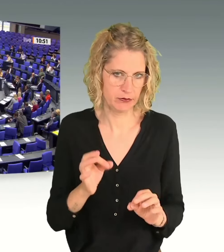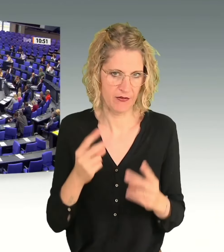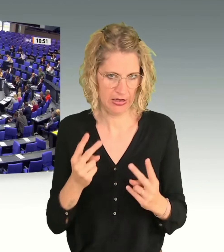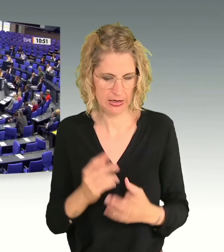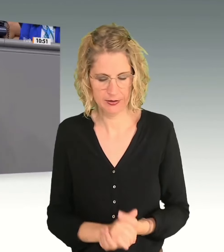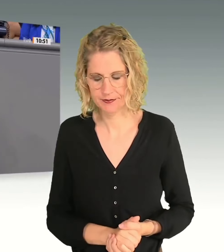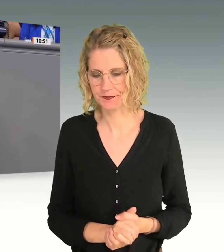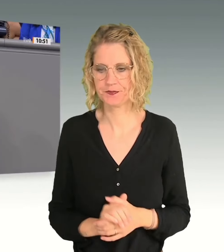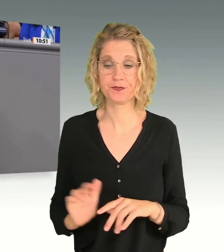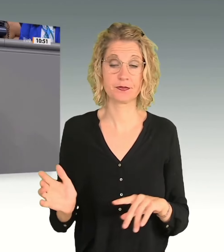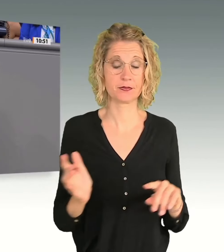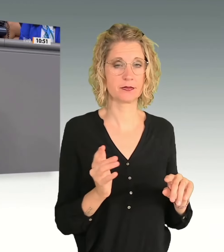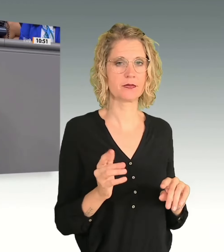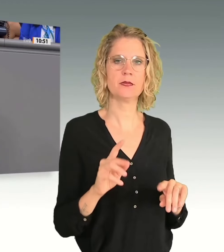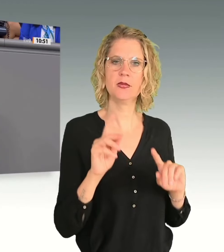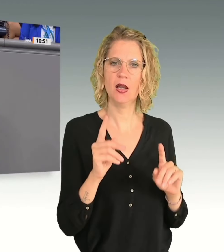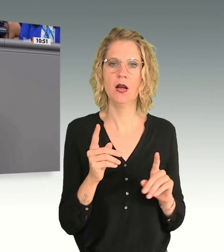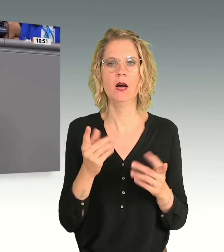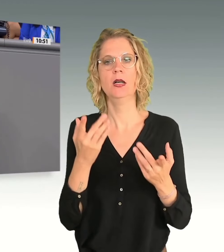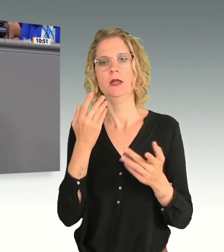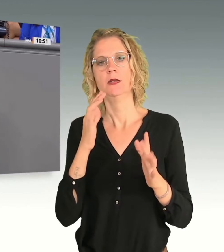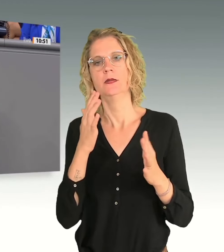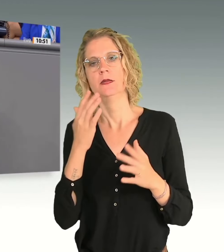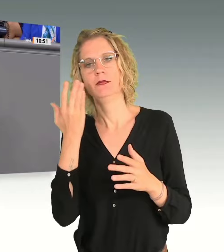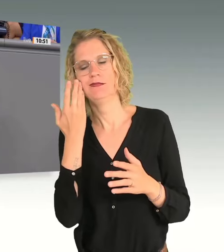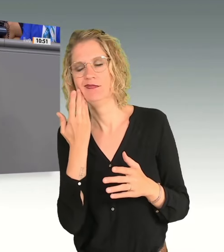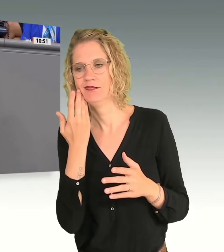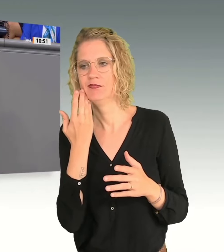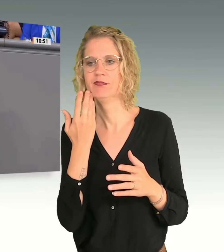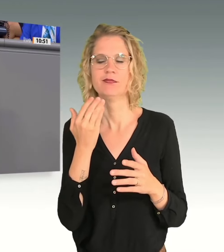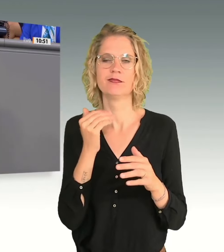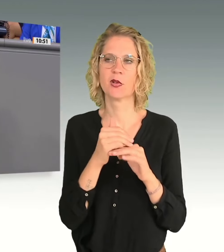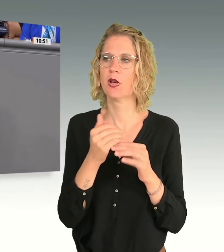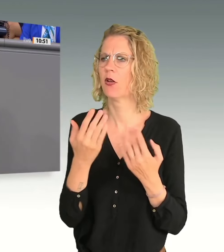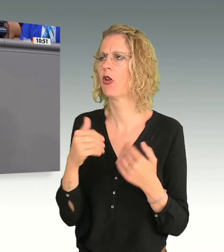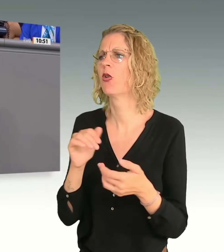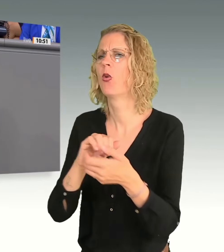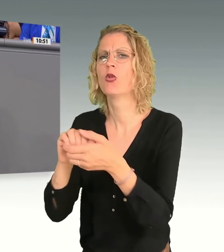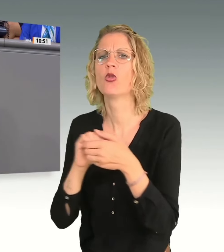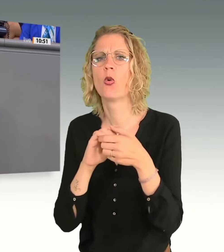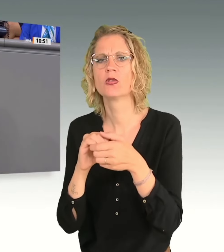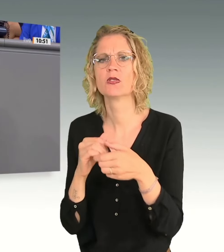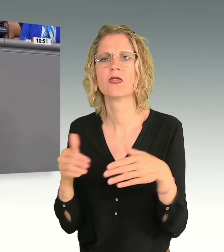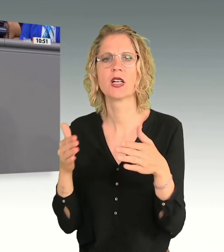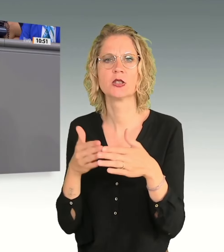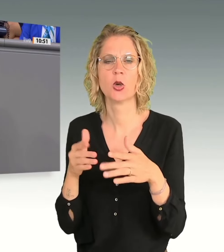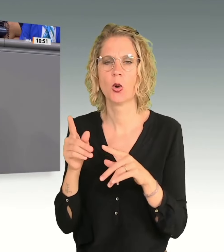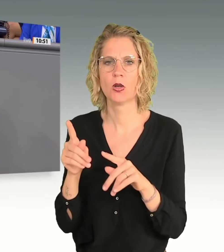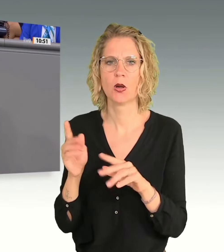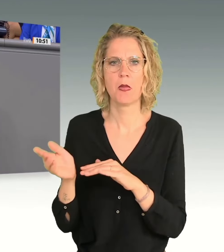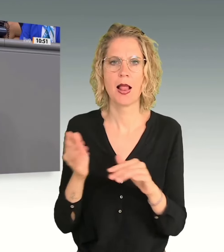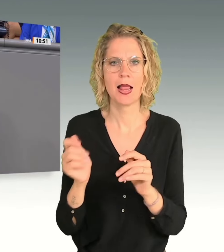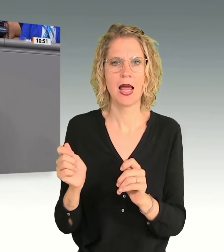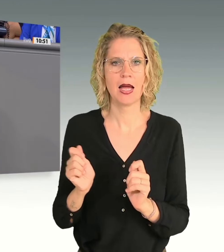Insoweit, das kann ich Ihnen jetzt auch nicht ersparen, liebe Kolleginnen und Kollegen von der Unionsfraktion, greift Ihr Antrag etwas